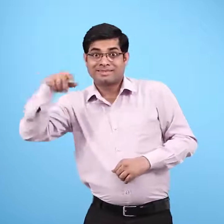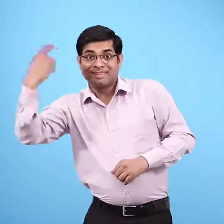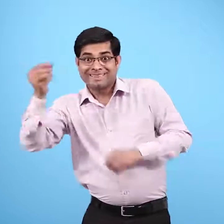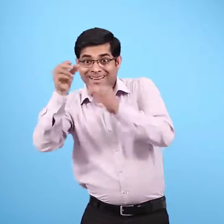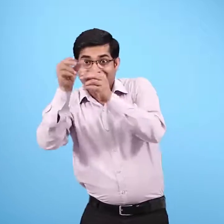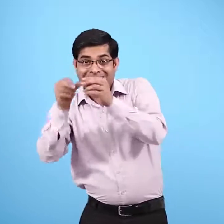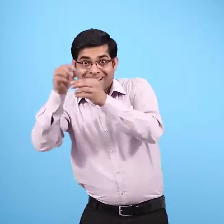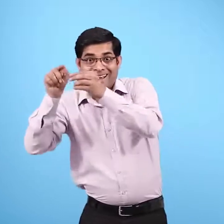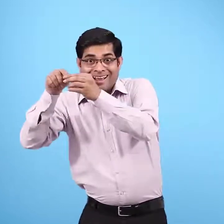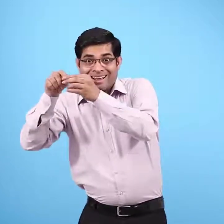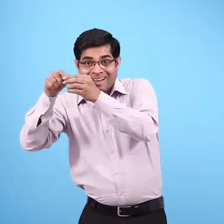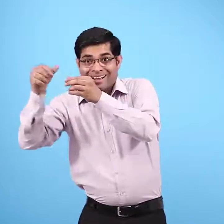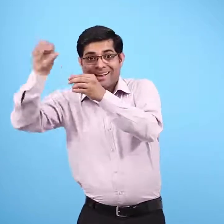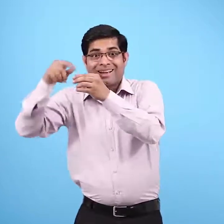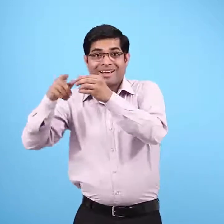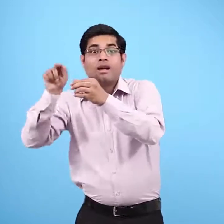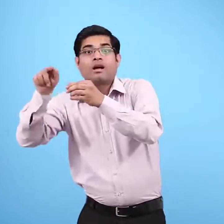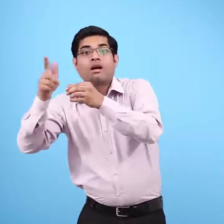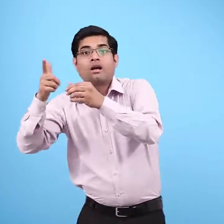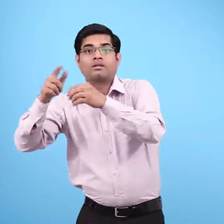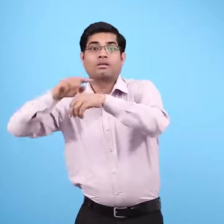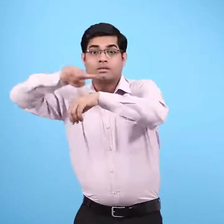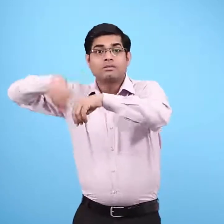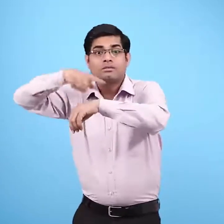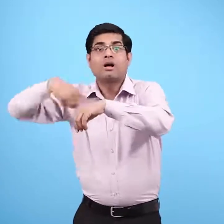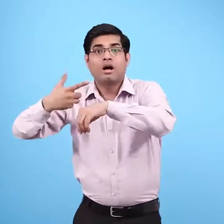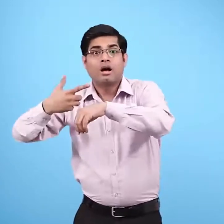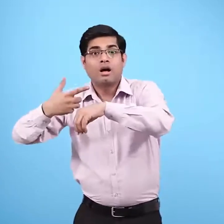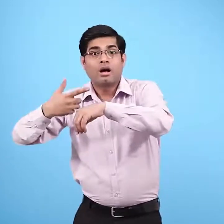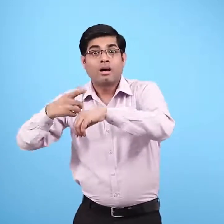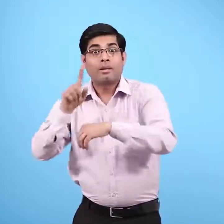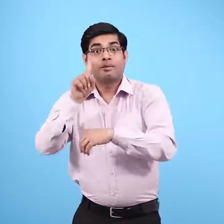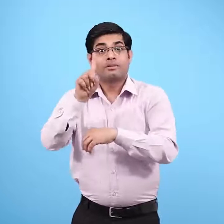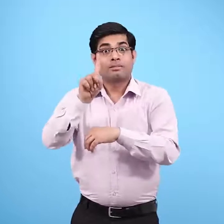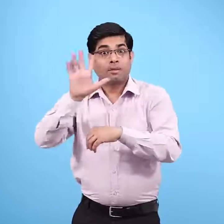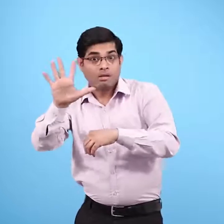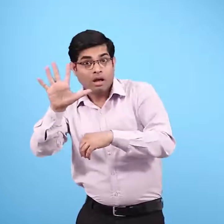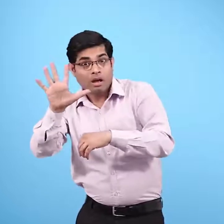गिलास में पचने का समय चार घंटे पंदरा मिनट